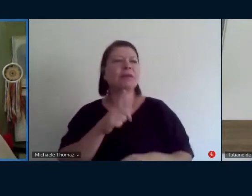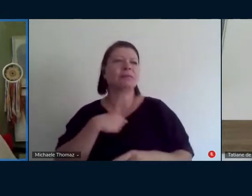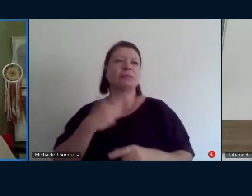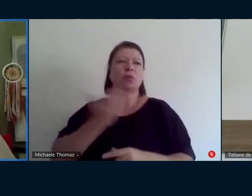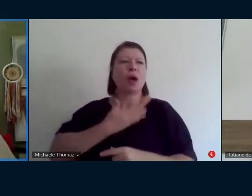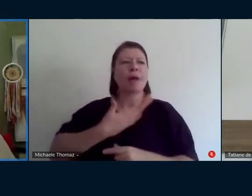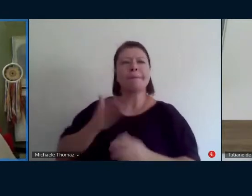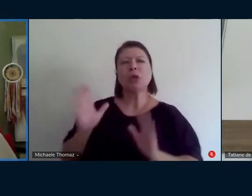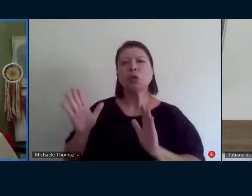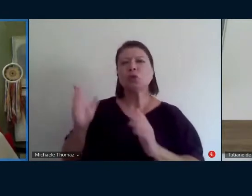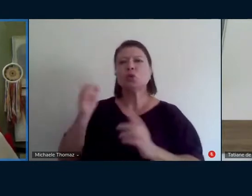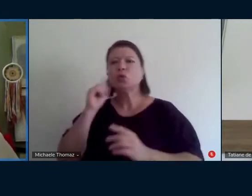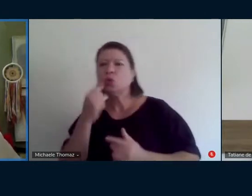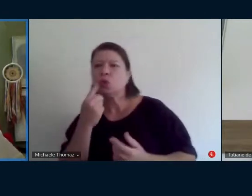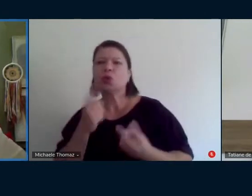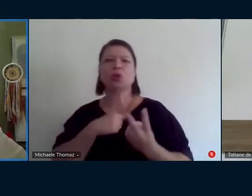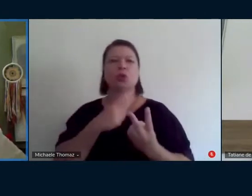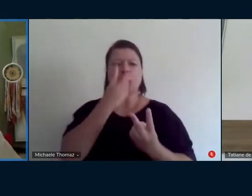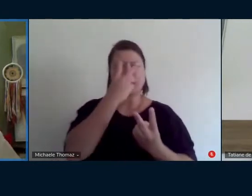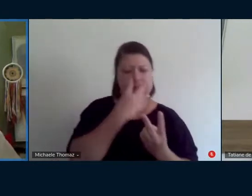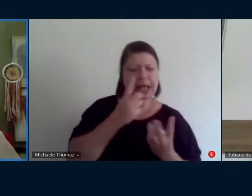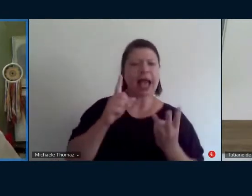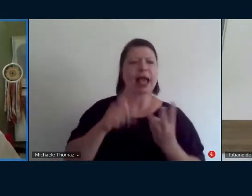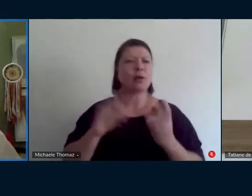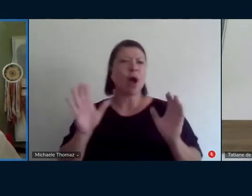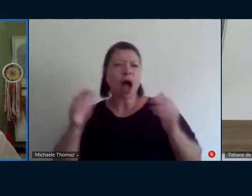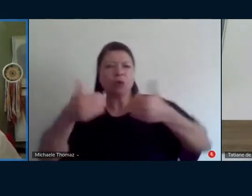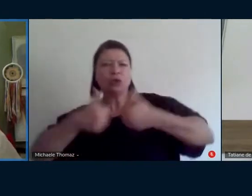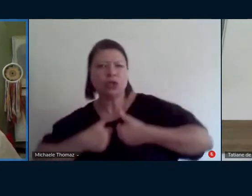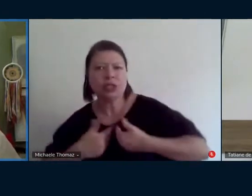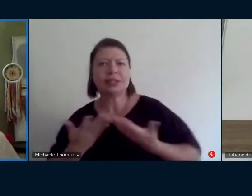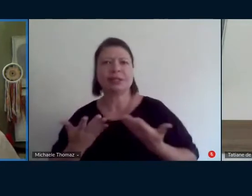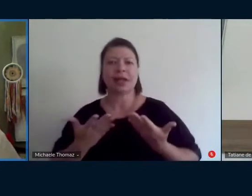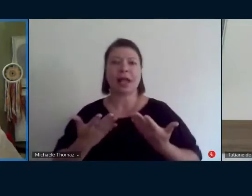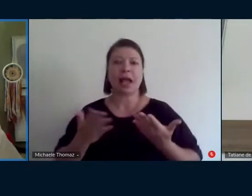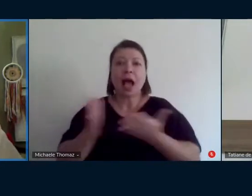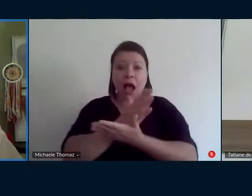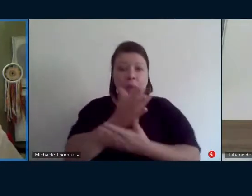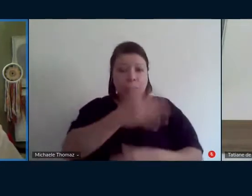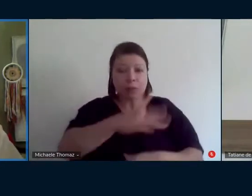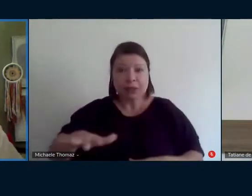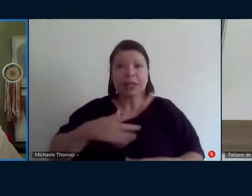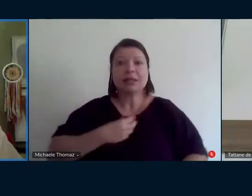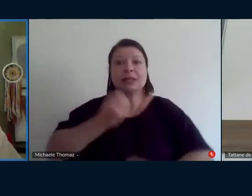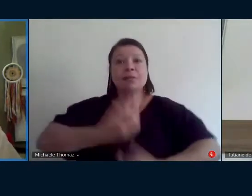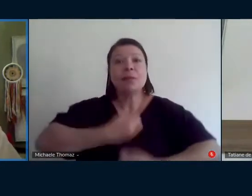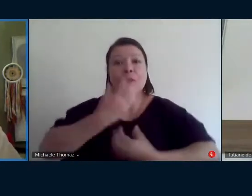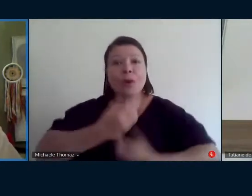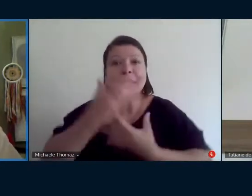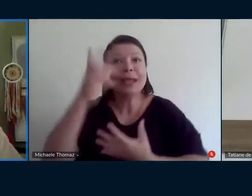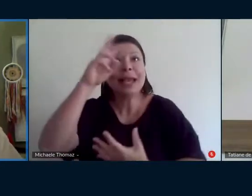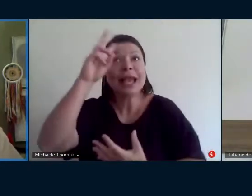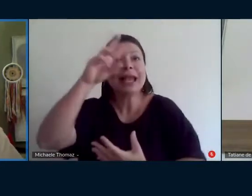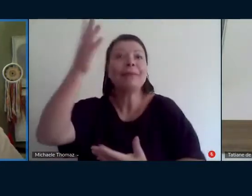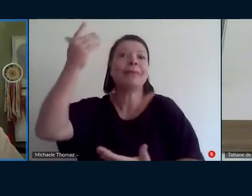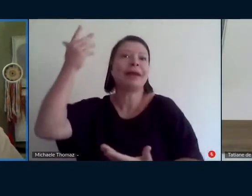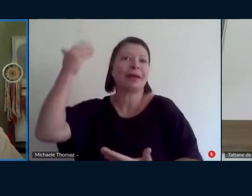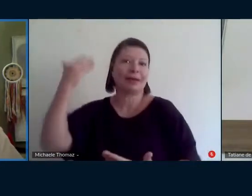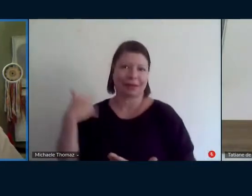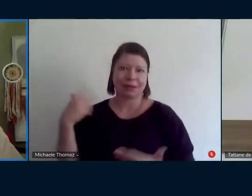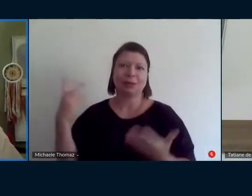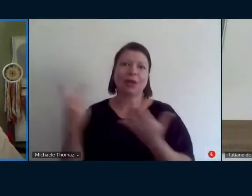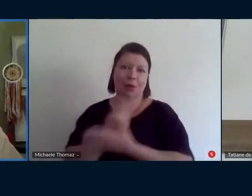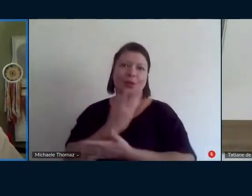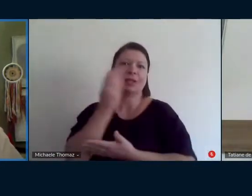experiência com meu colega cego então as crianças trazem isso então eu acho que se essa intervenção dela é